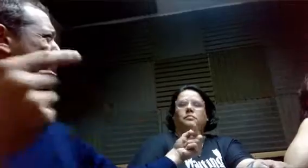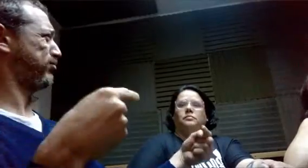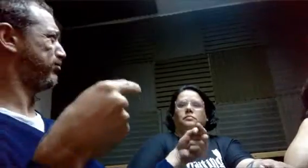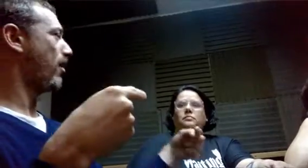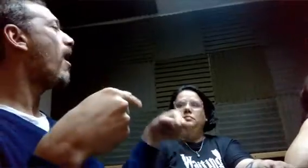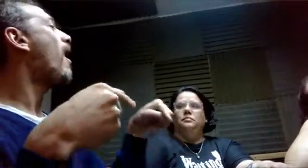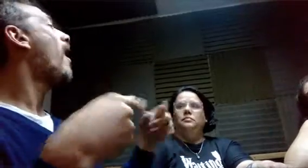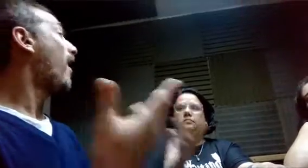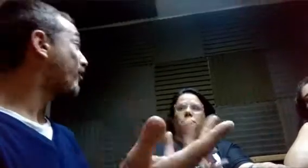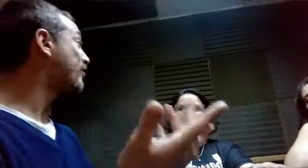había.